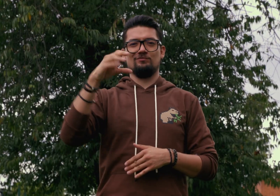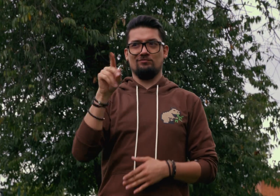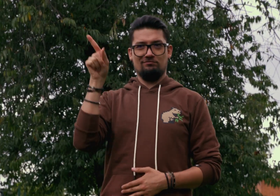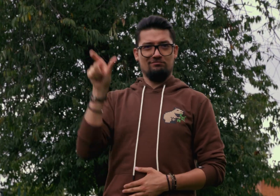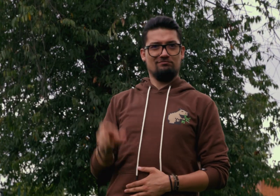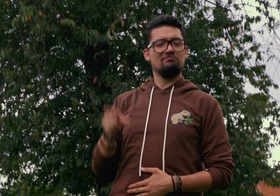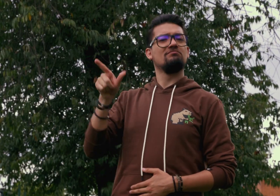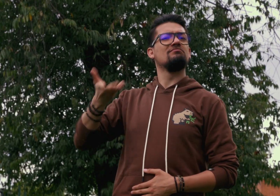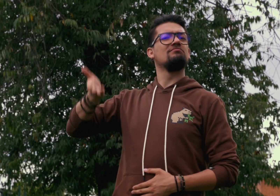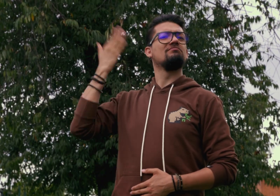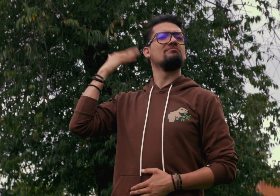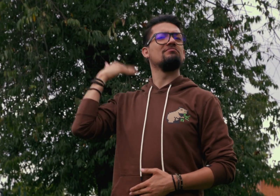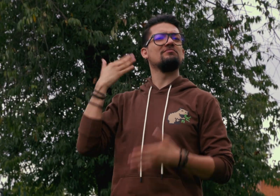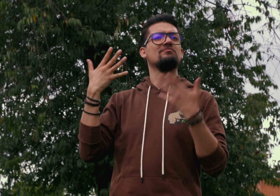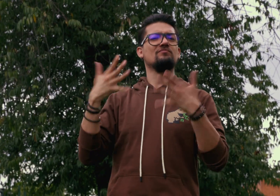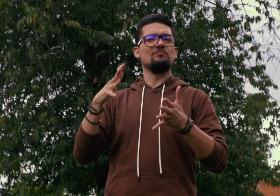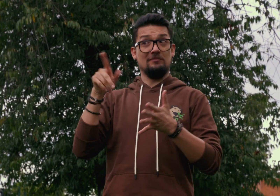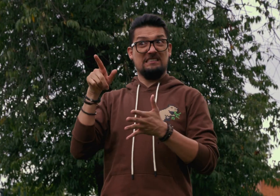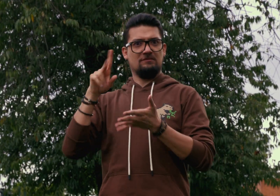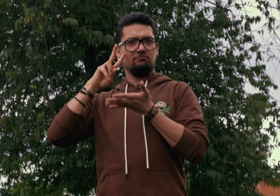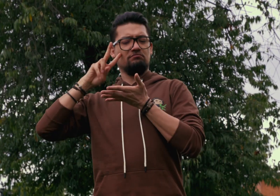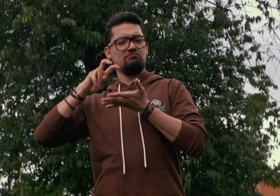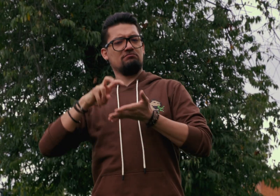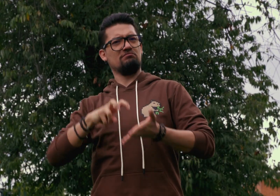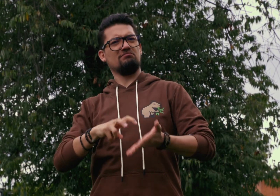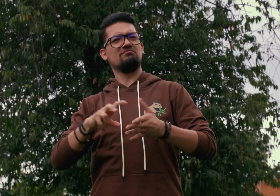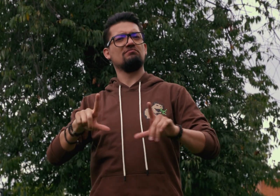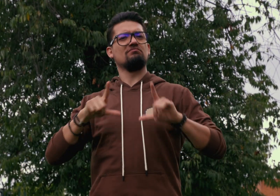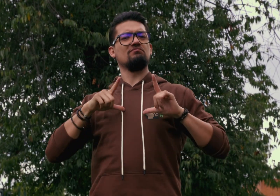Geocientífico, graduado de la Universidad de los Andes.